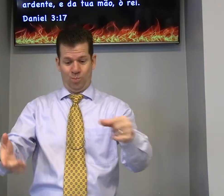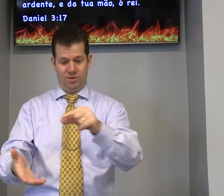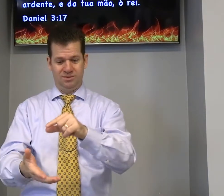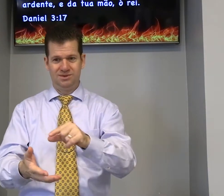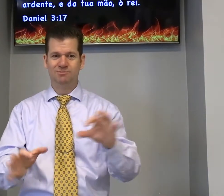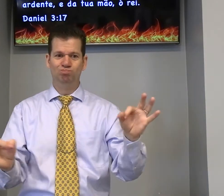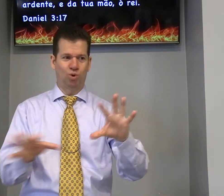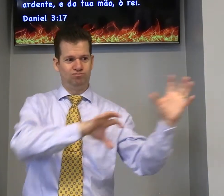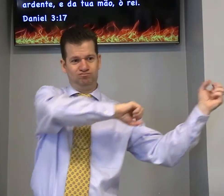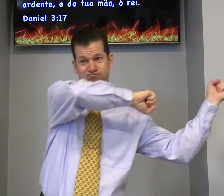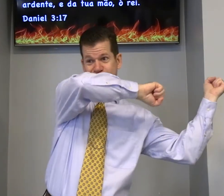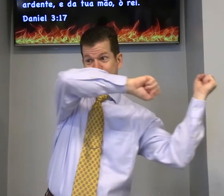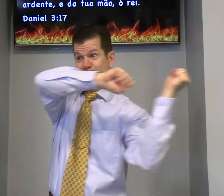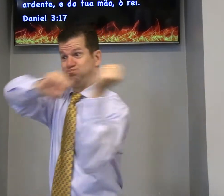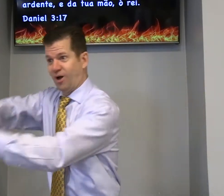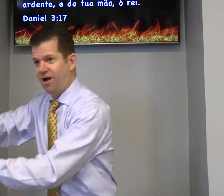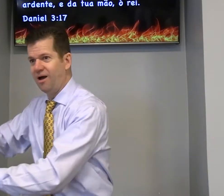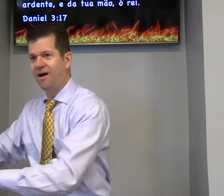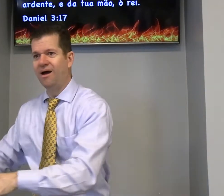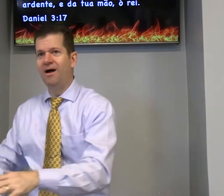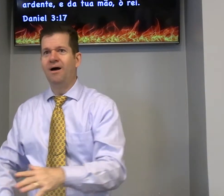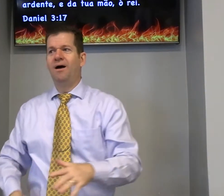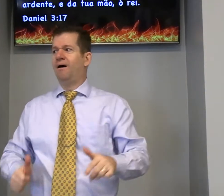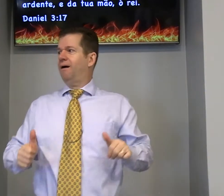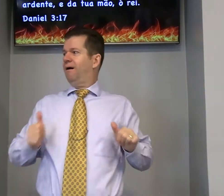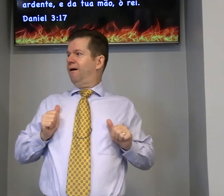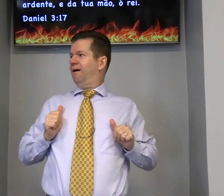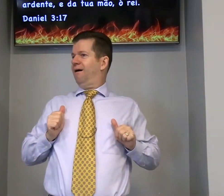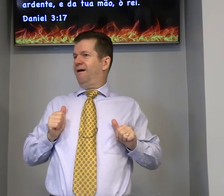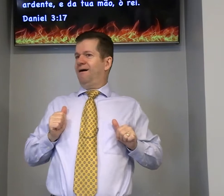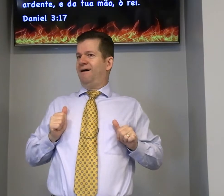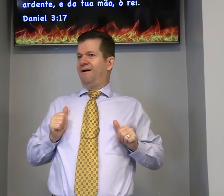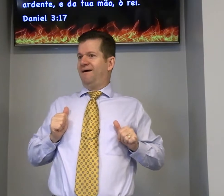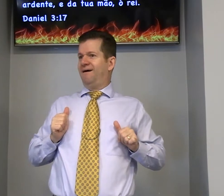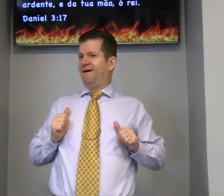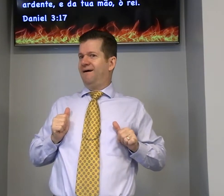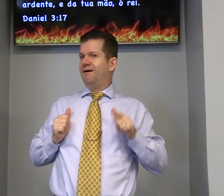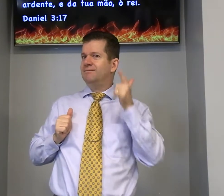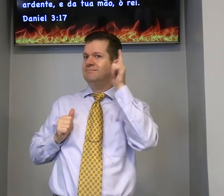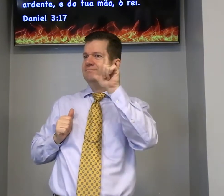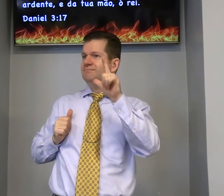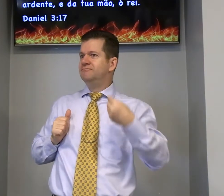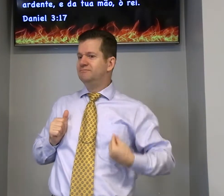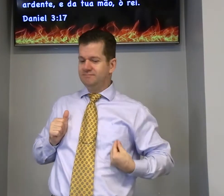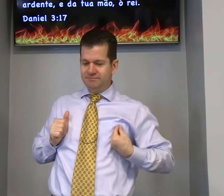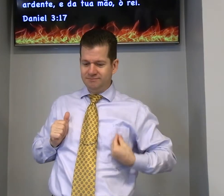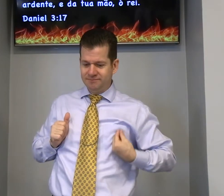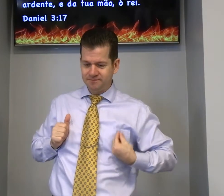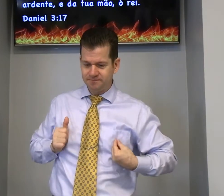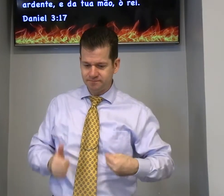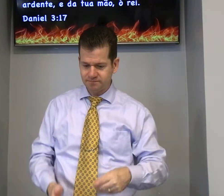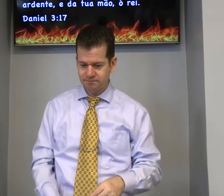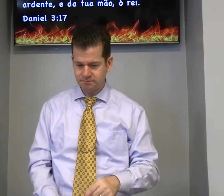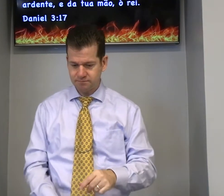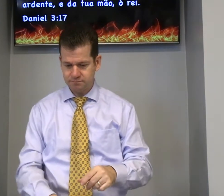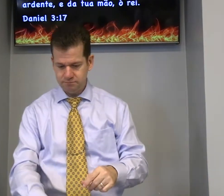depois o rei pegou jogou na fornalha e eles estavam na